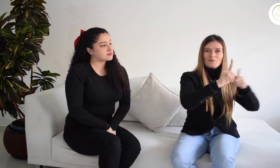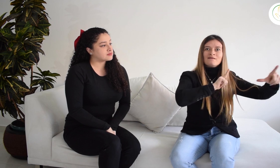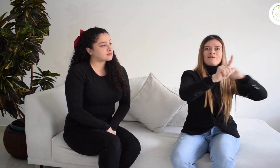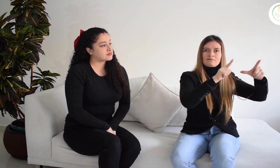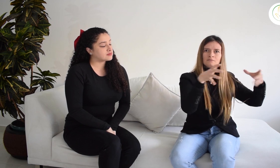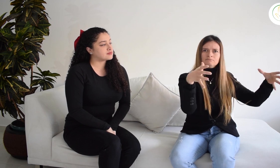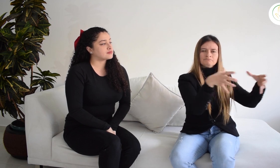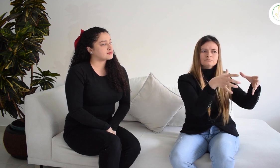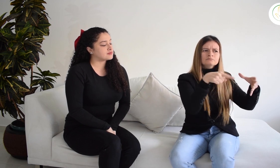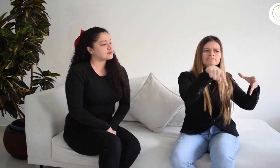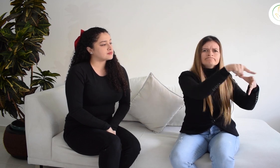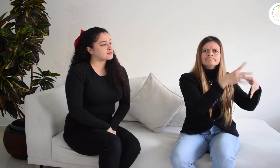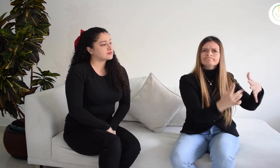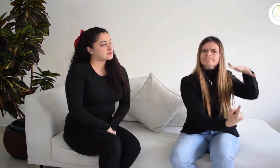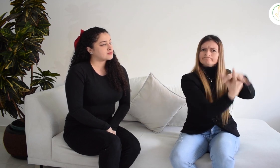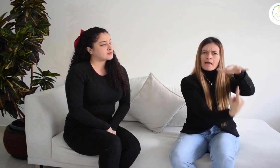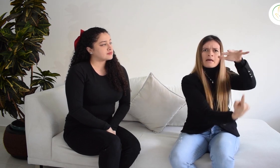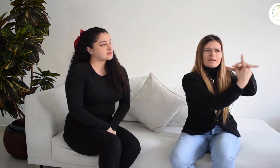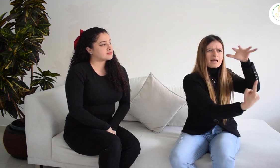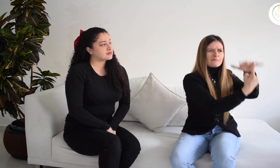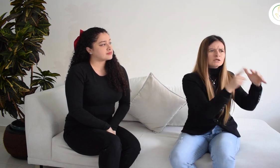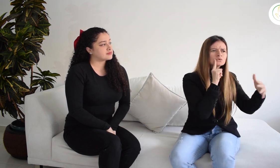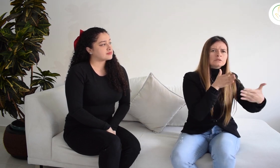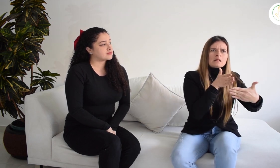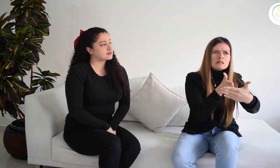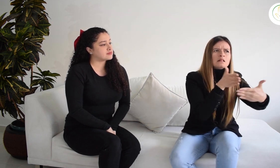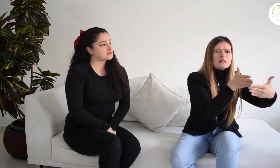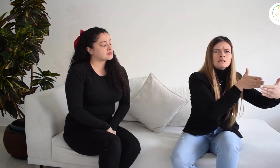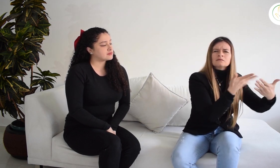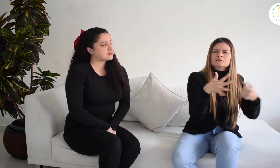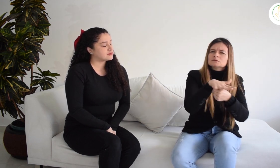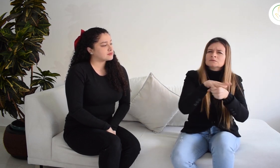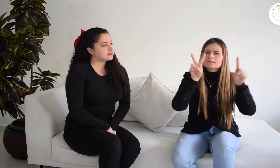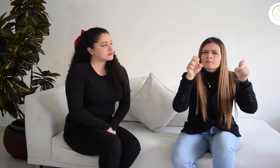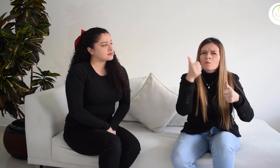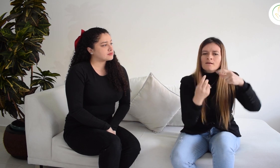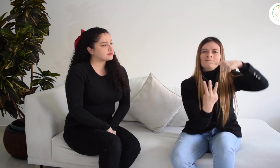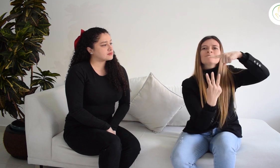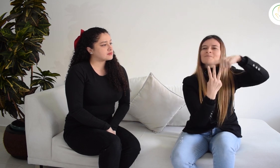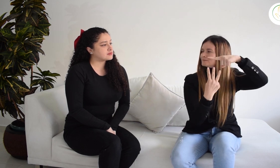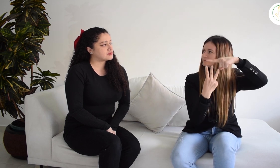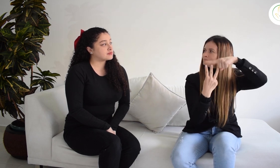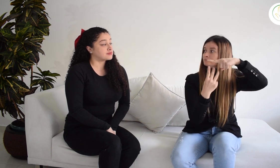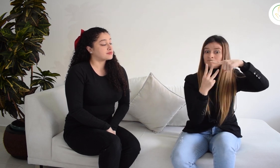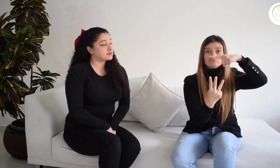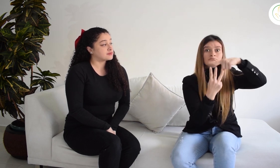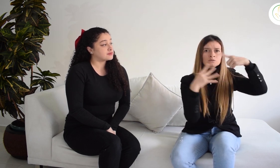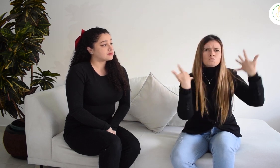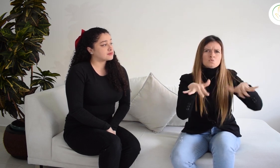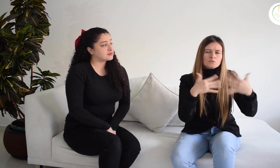motociclistas sordos muy numeroso que han venido enfrentando barreras frente al proceso de renovación de sus licencias de conducción. La